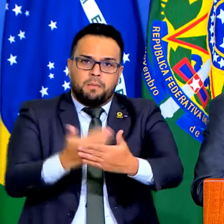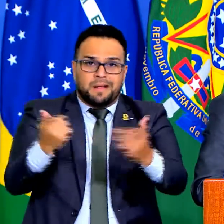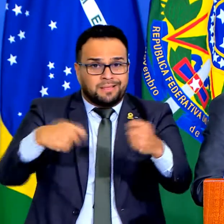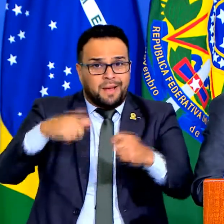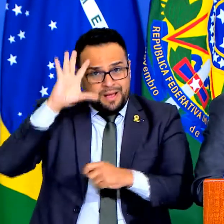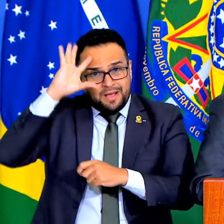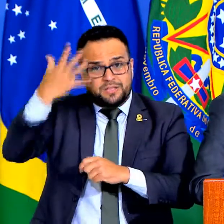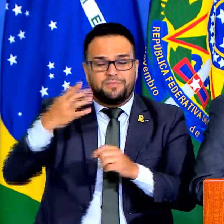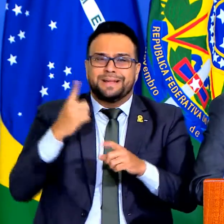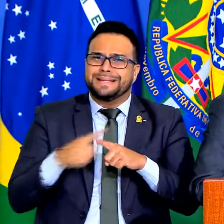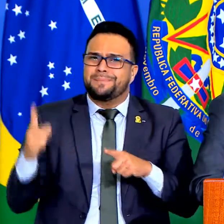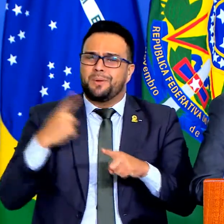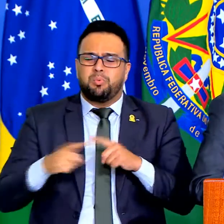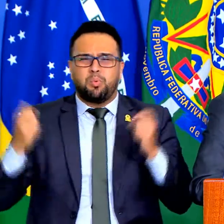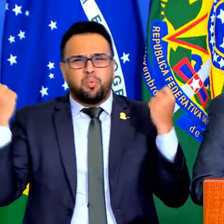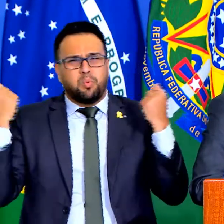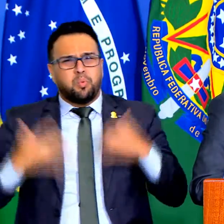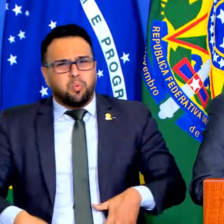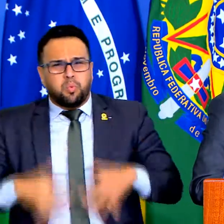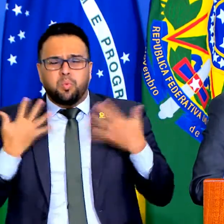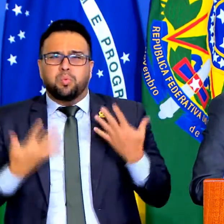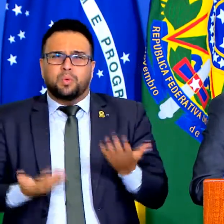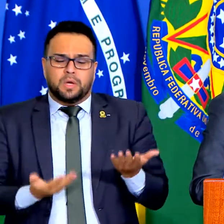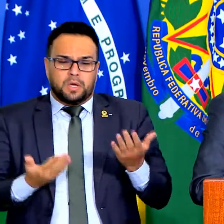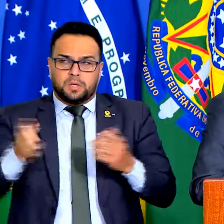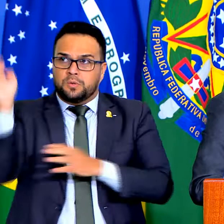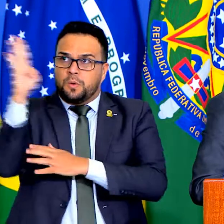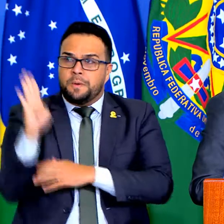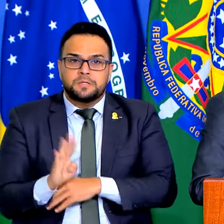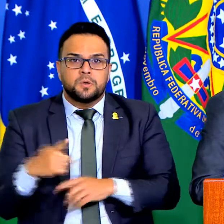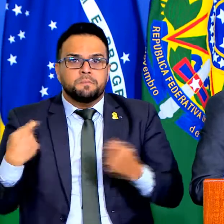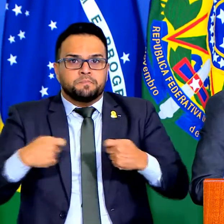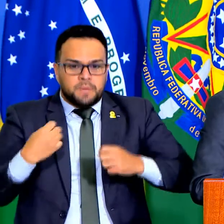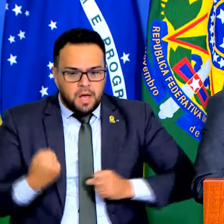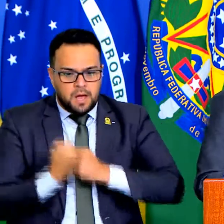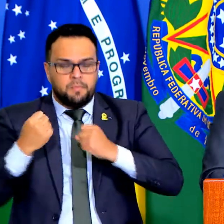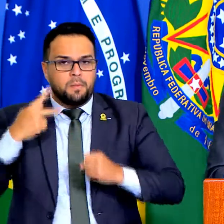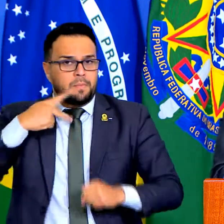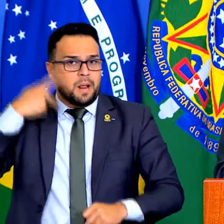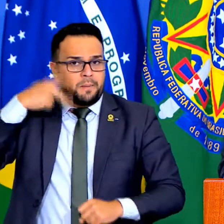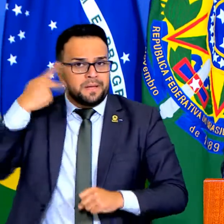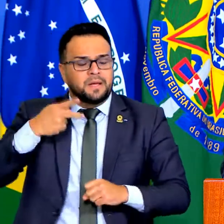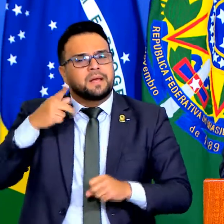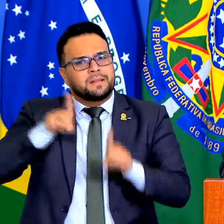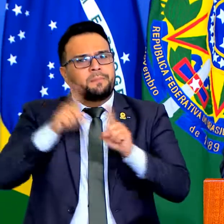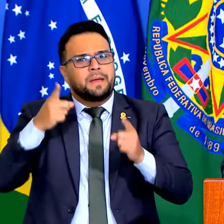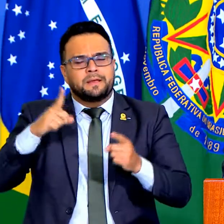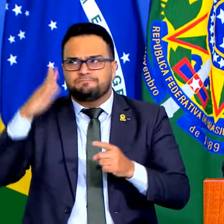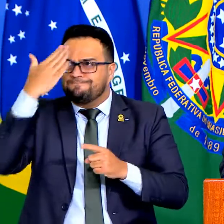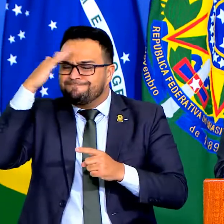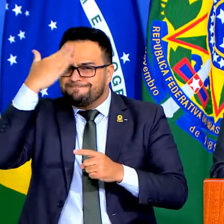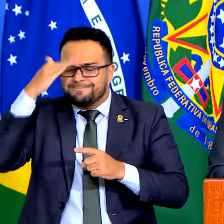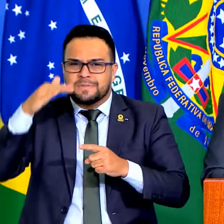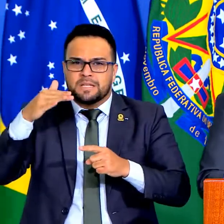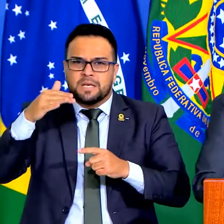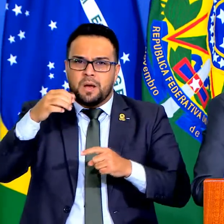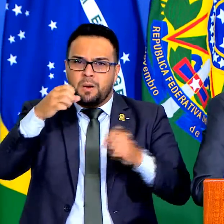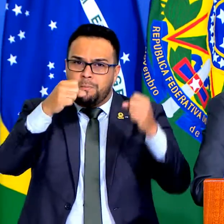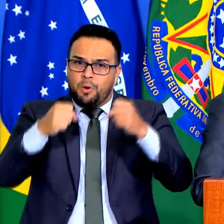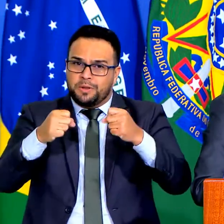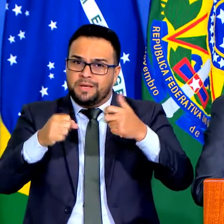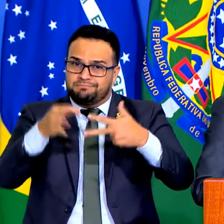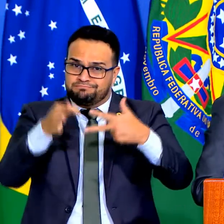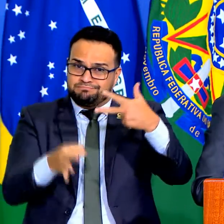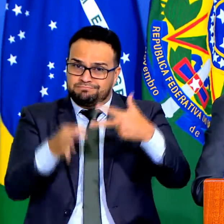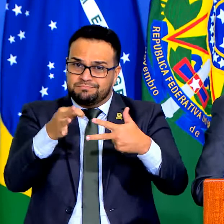temos problemas enormes no Brasil, precisamos do parlamento, precisamos do entendimento do poder judiciário, uma rodovia para o Mato